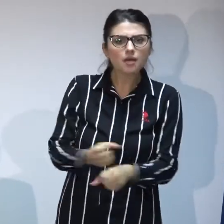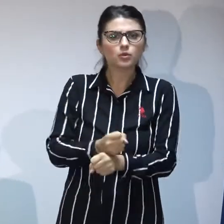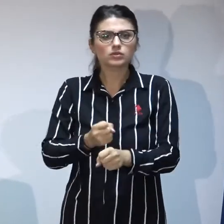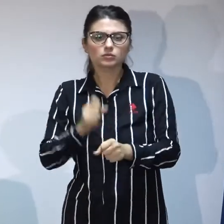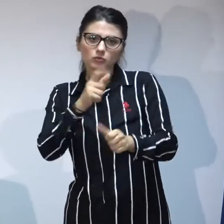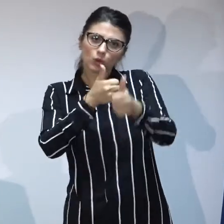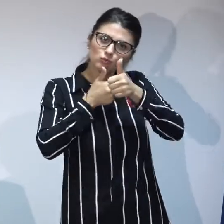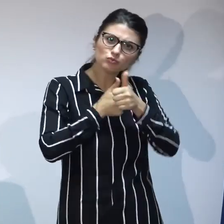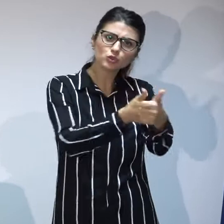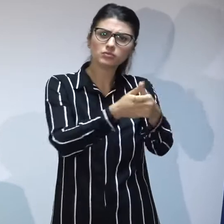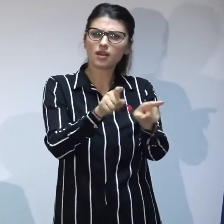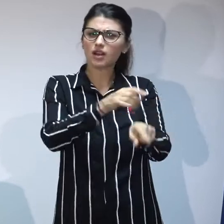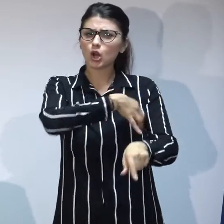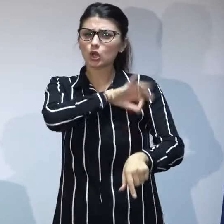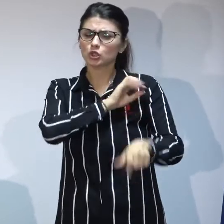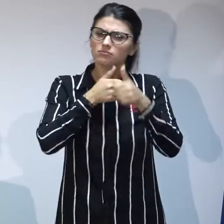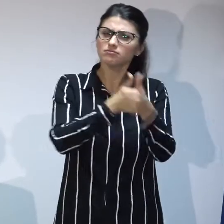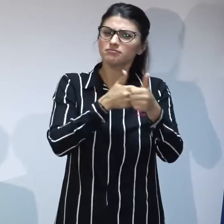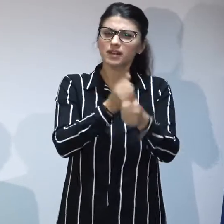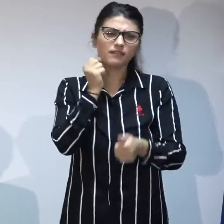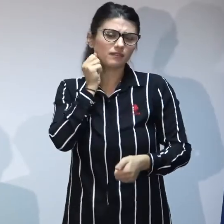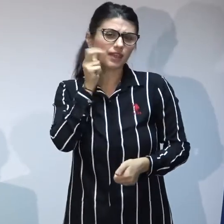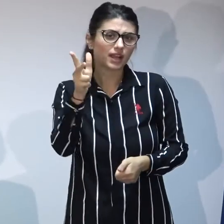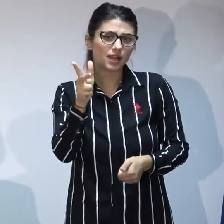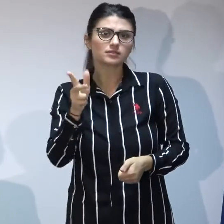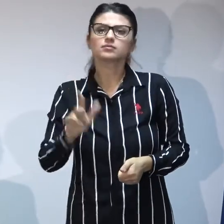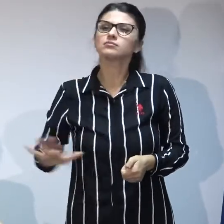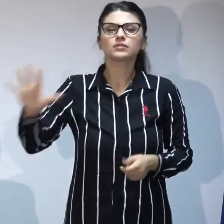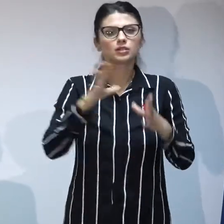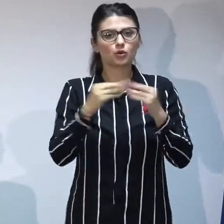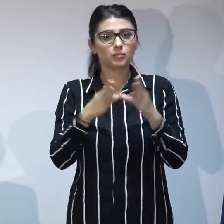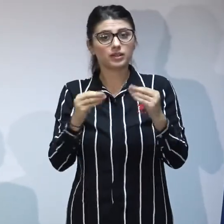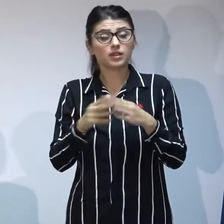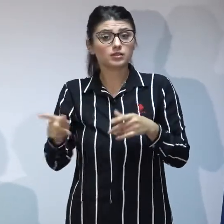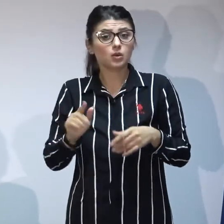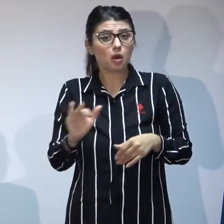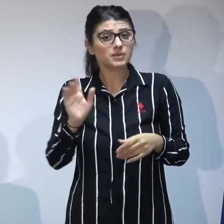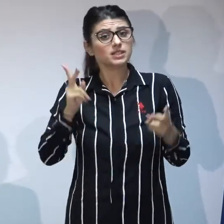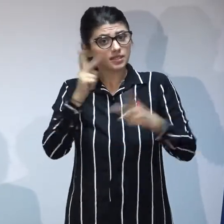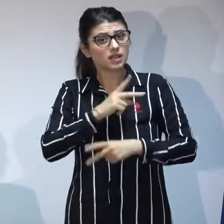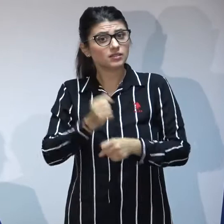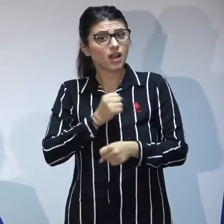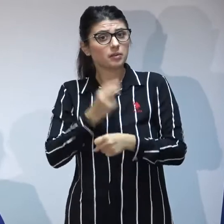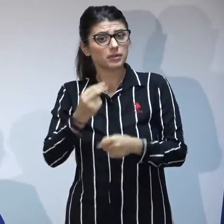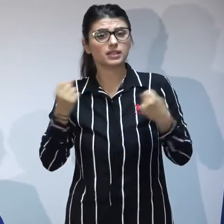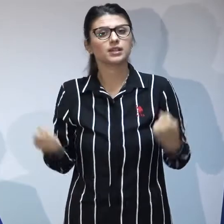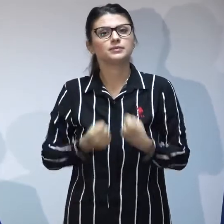supraveghere zilnică, constantă, a felului în care oamenii aceștia înțeleg să-și facă treaba,